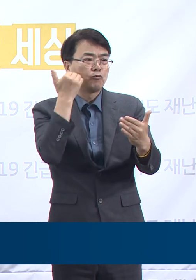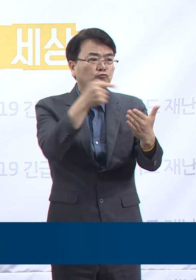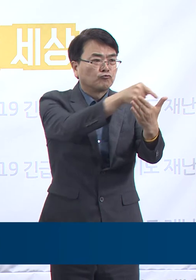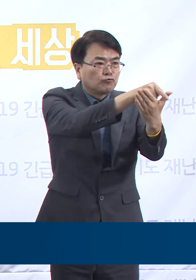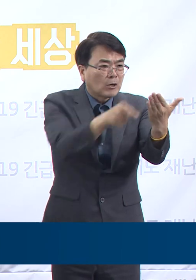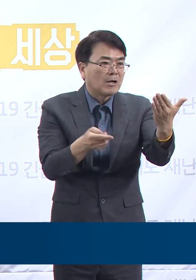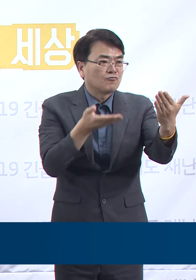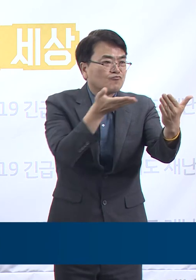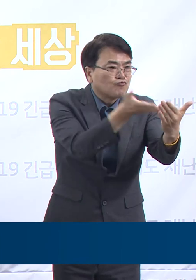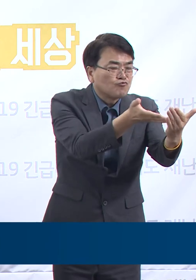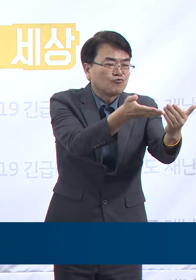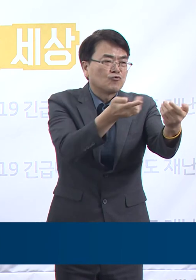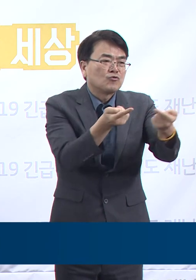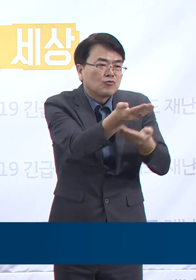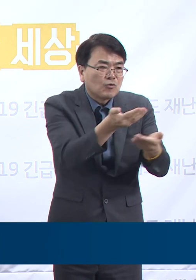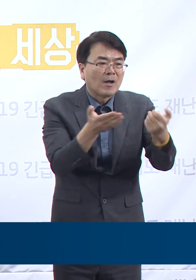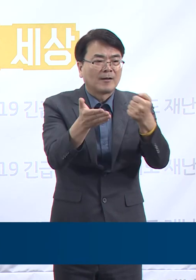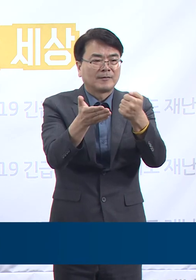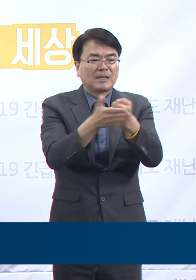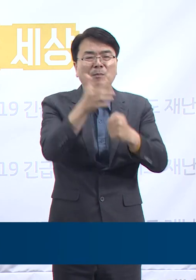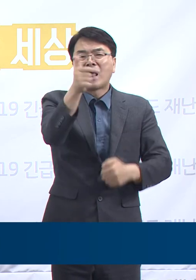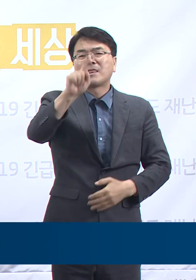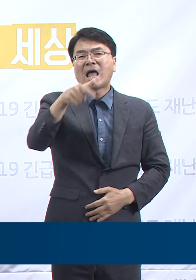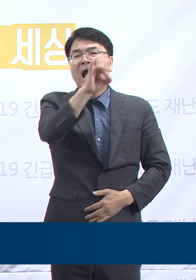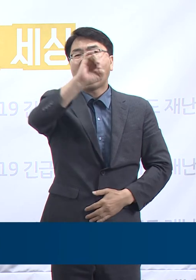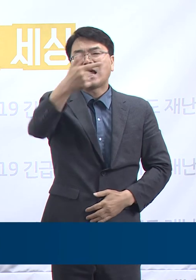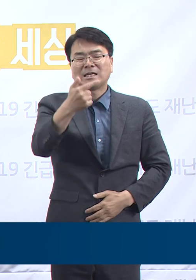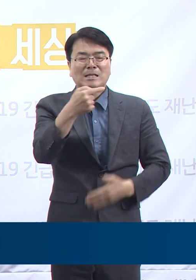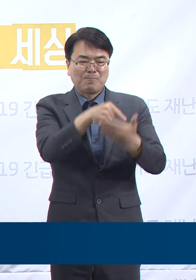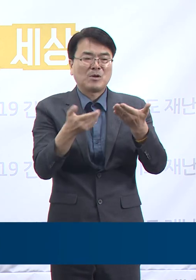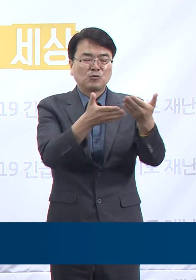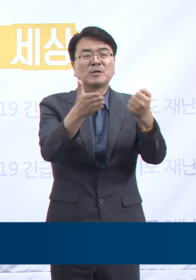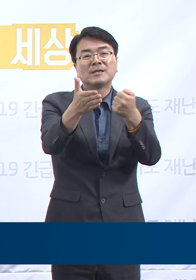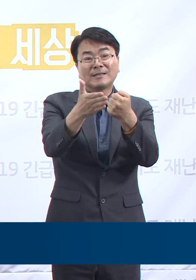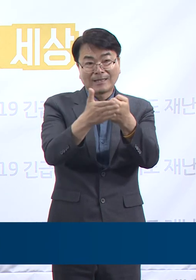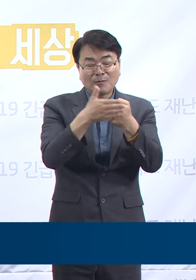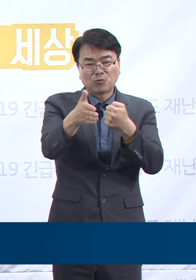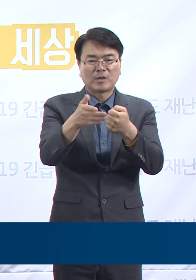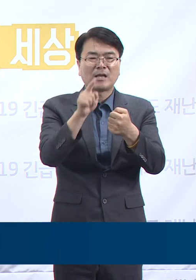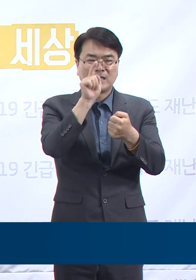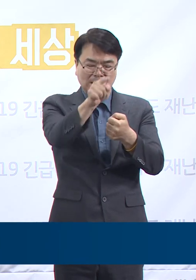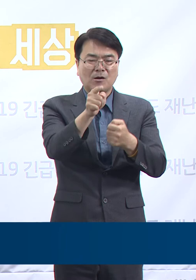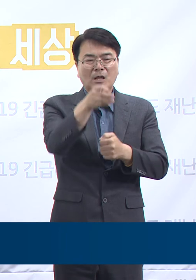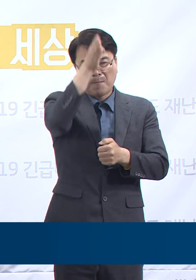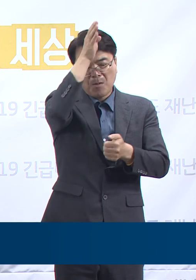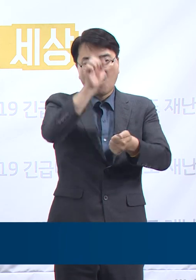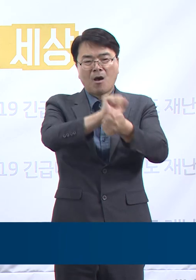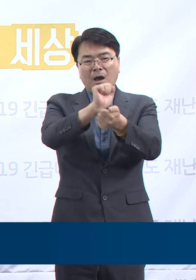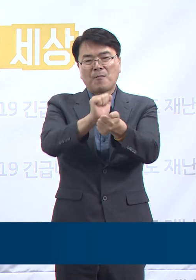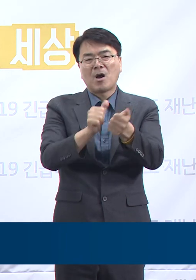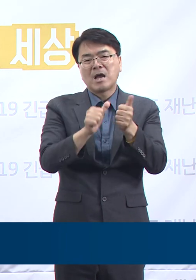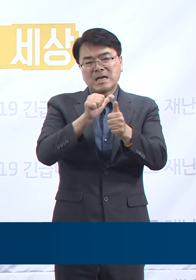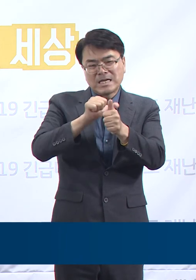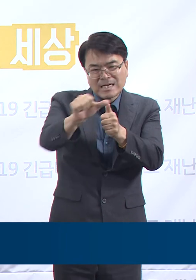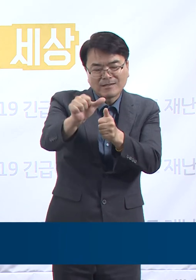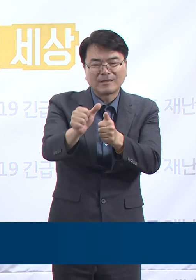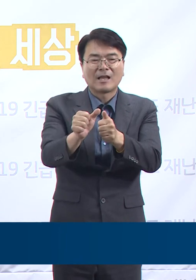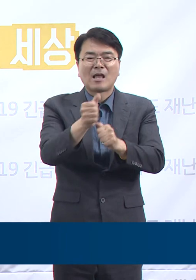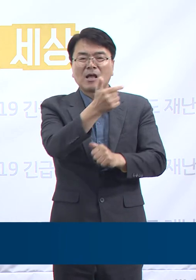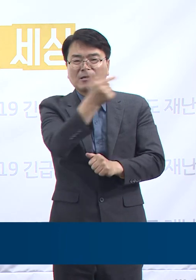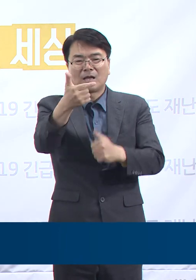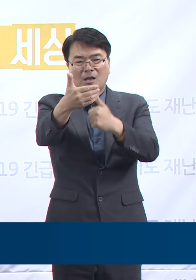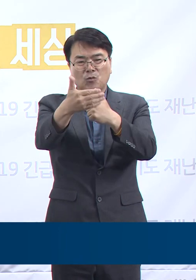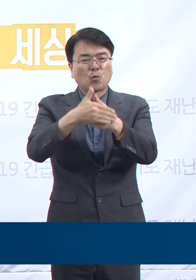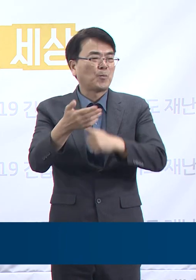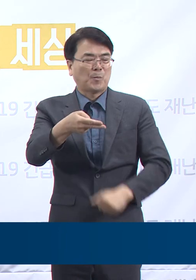확인자를 향한 낙인이 생길 수 있습니다. 그런 낙인은 감염병 위의 극복에 도움이 되지 않는다는 점을 우리 모두가 이해하는